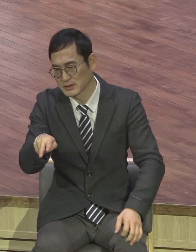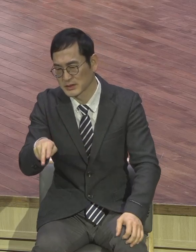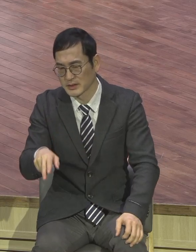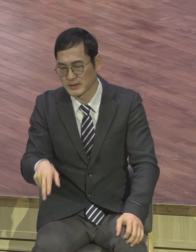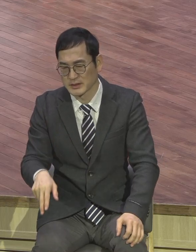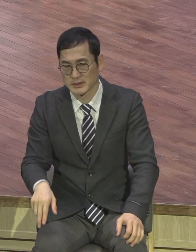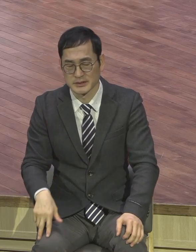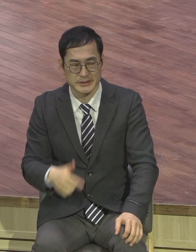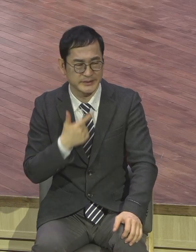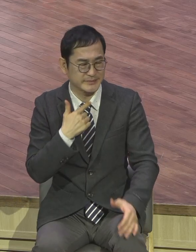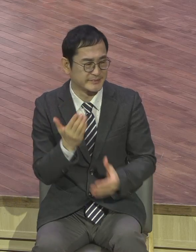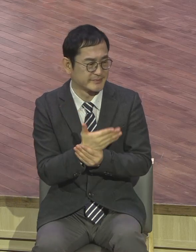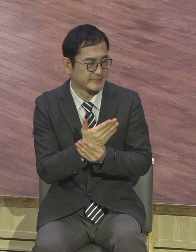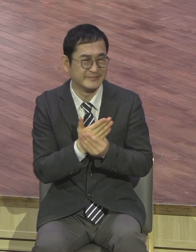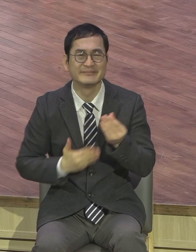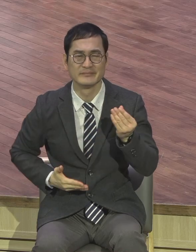니가 놈니 내가 놈니 그러고 앉아있습니다.